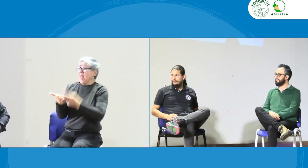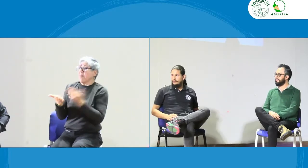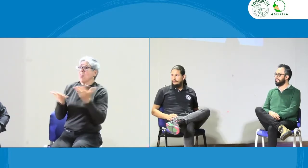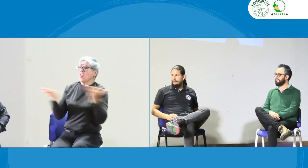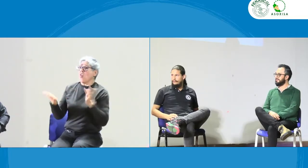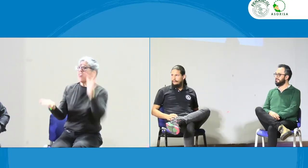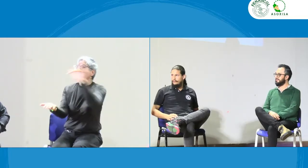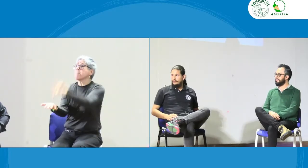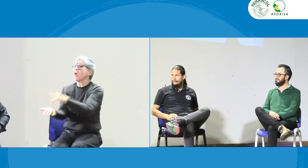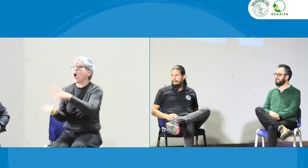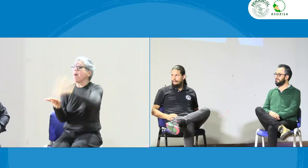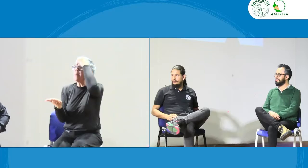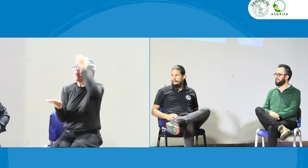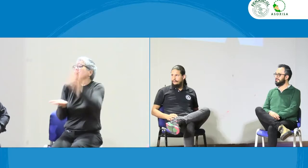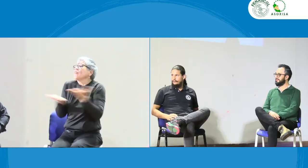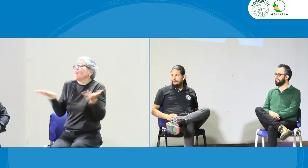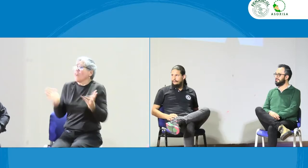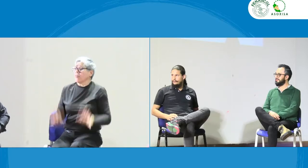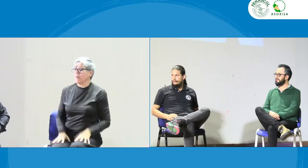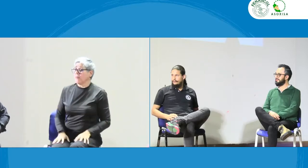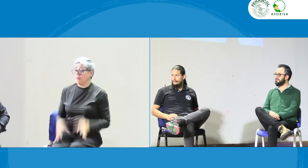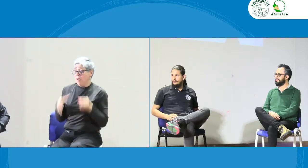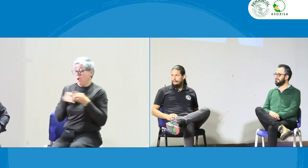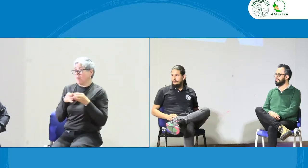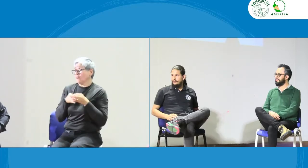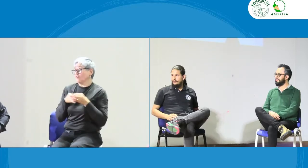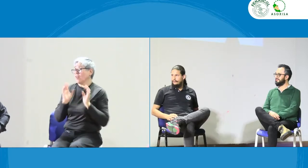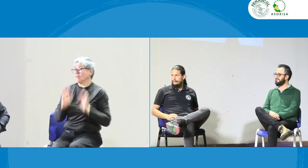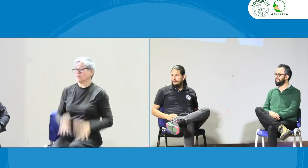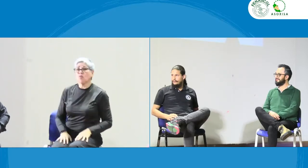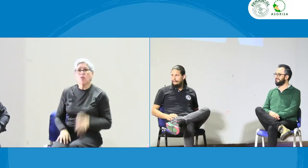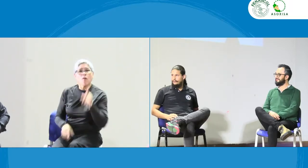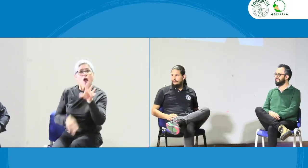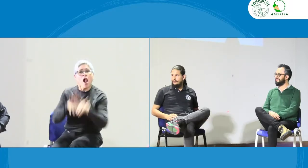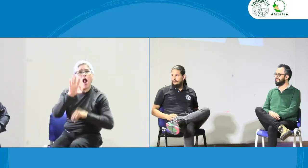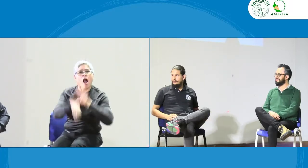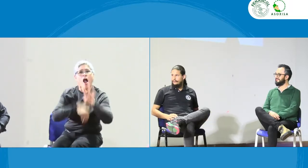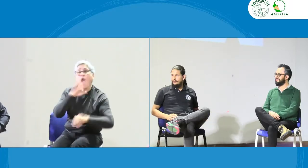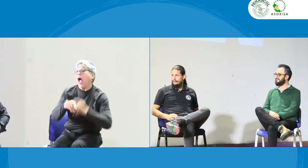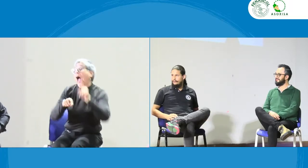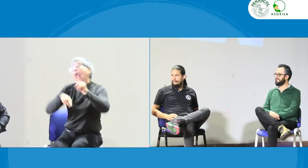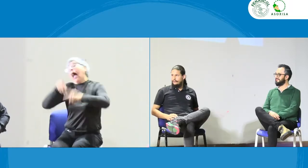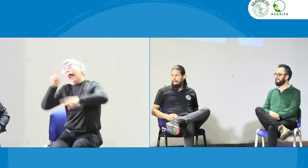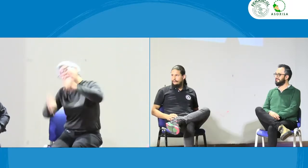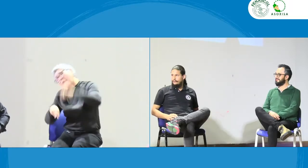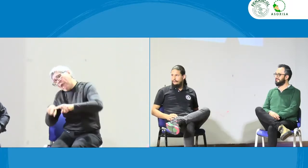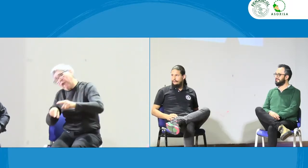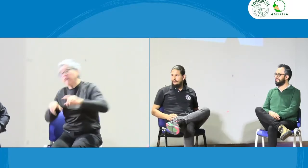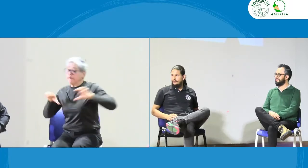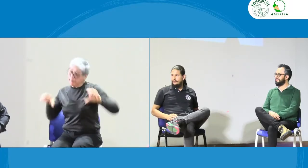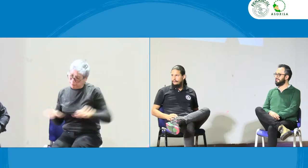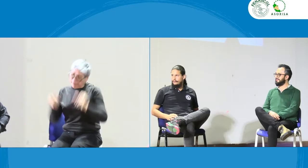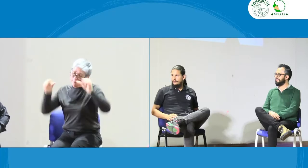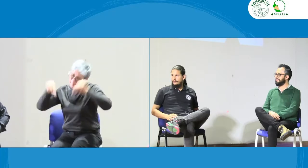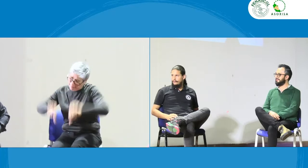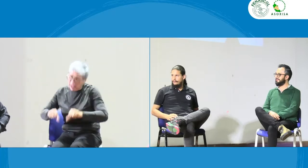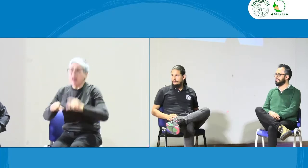pero encontramos la pregunta de, ¿dónde pueden aprender los intérpretes este tipo de conocimientos? En las asociaciones,